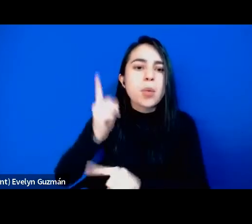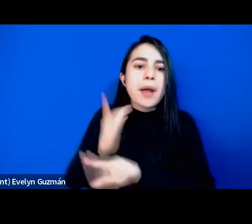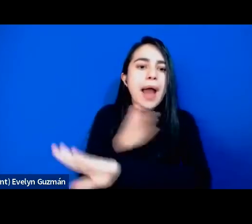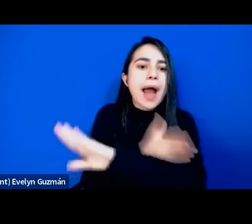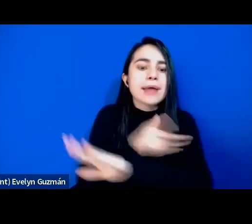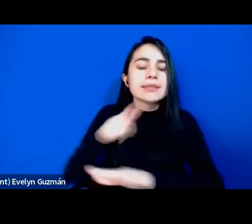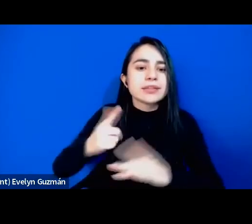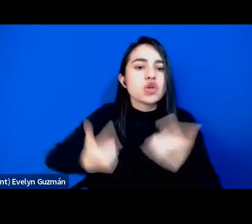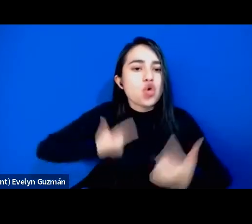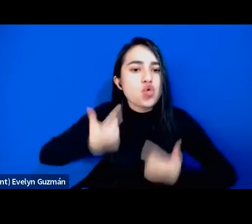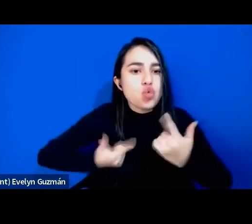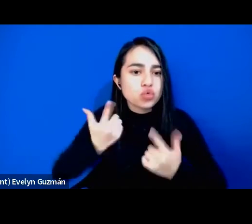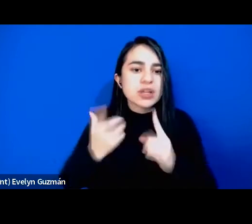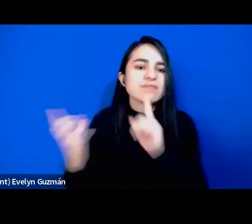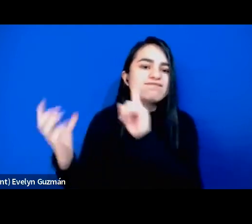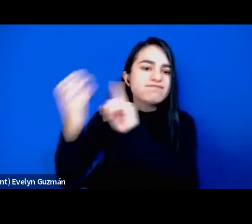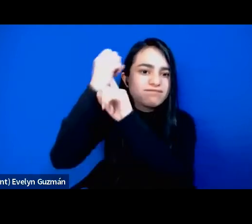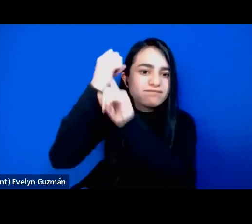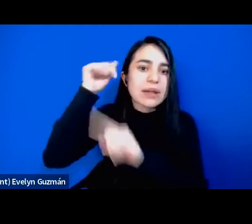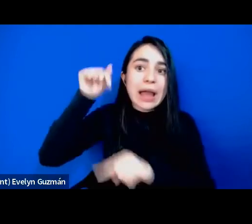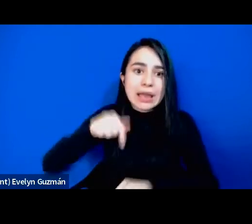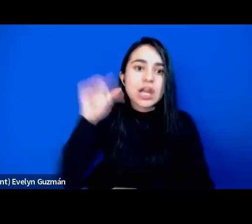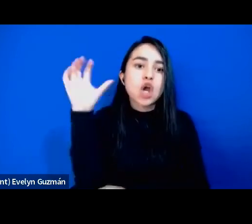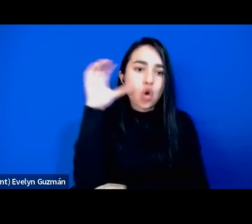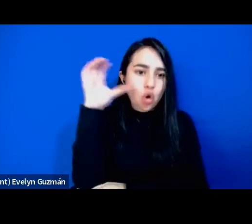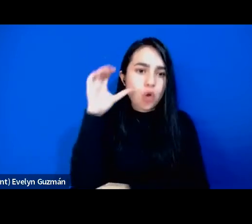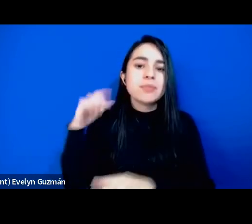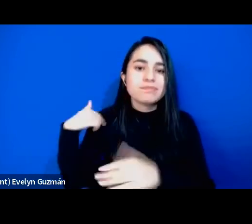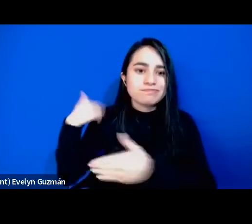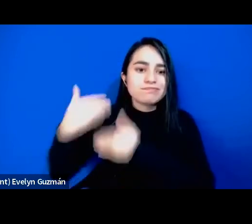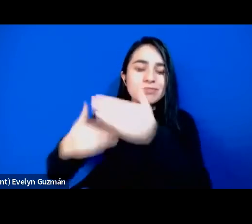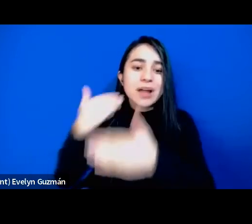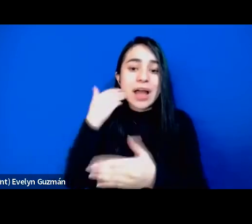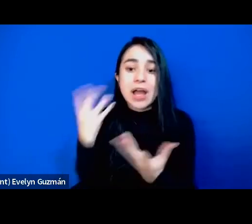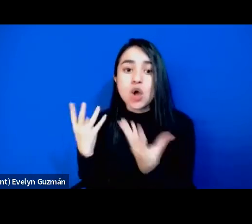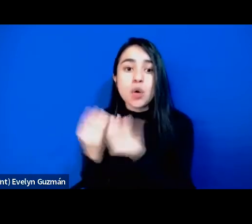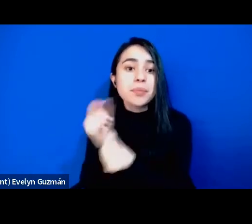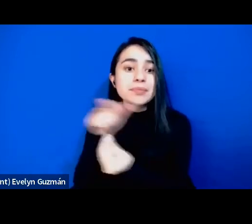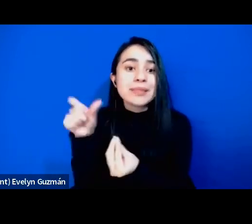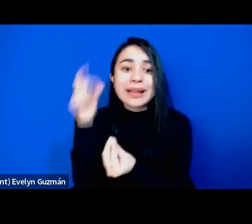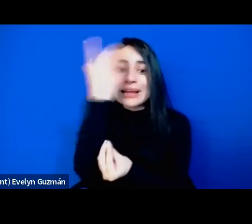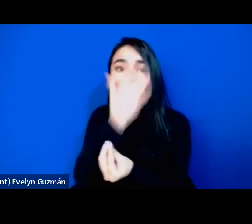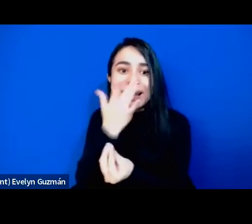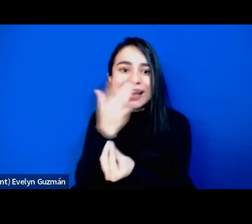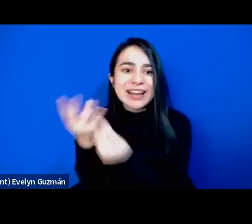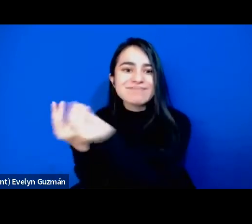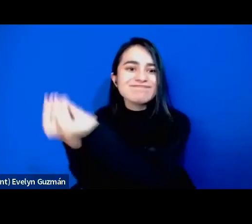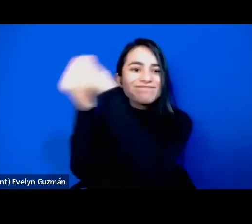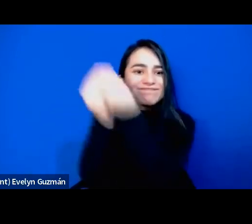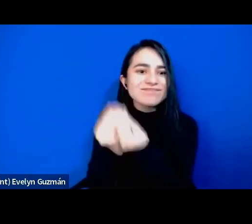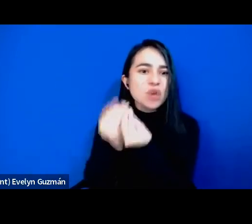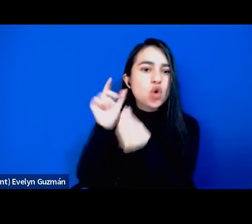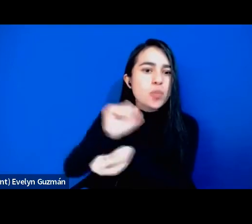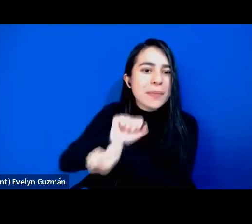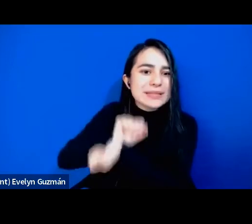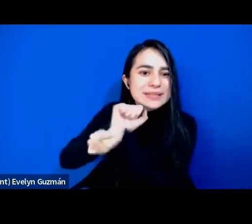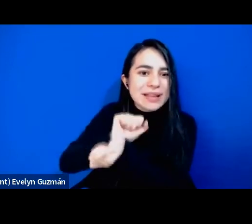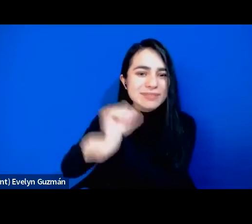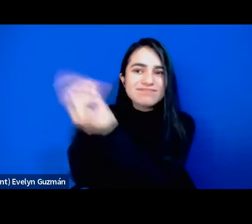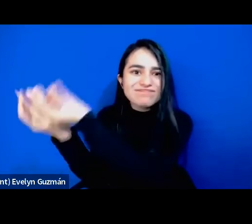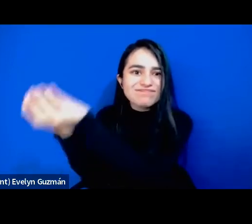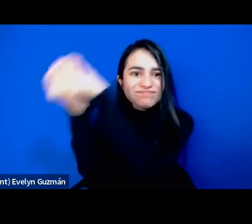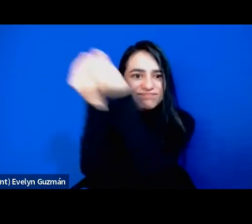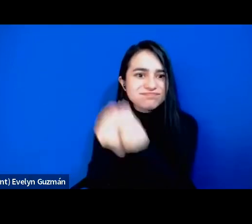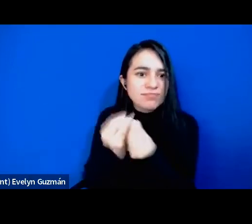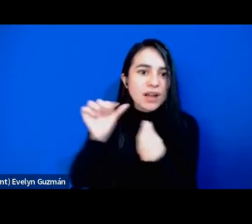que se han librado en este país desde el momento en que las poblaciones negras llegan como esclavizadas entonces al mismo tiempo que